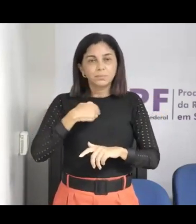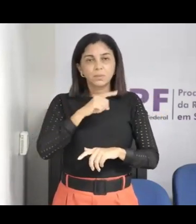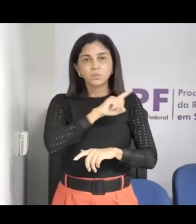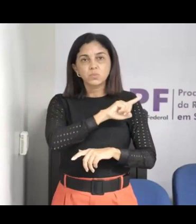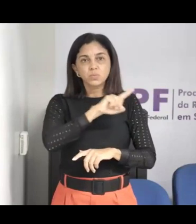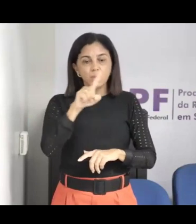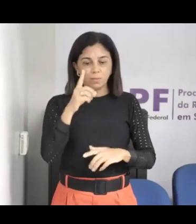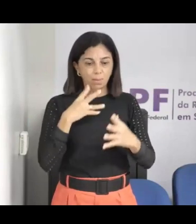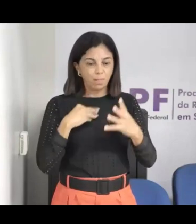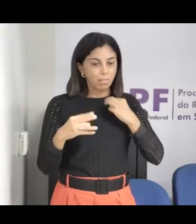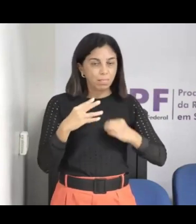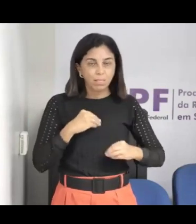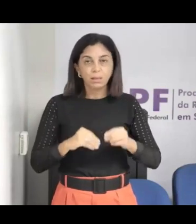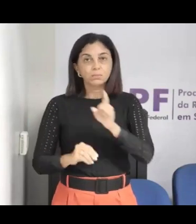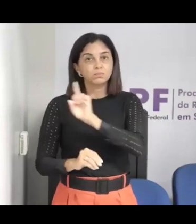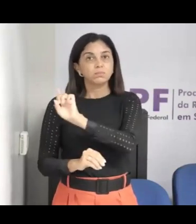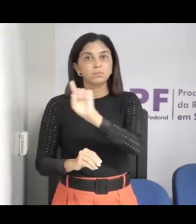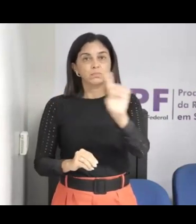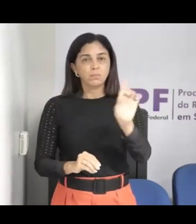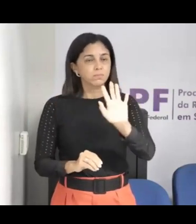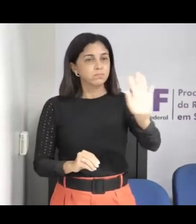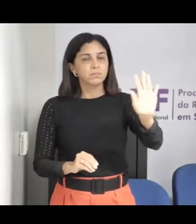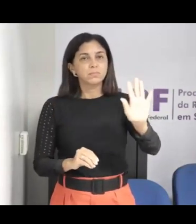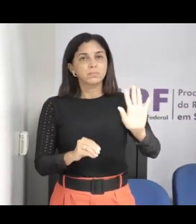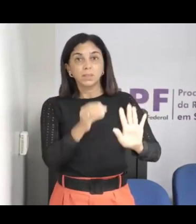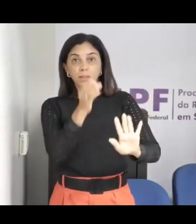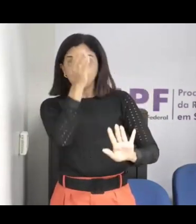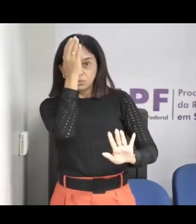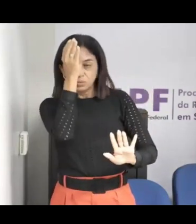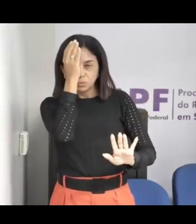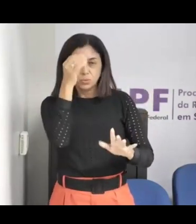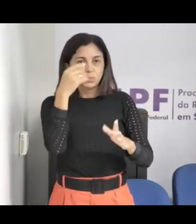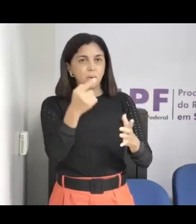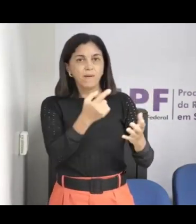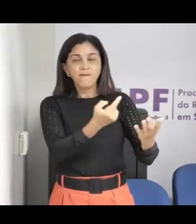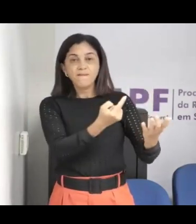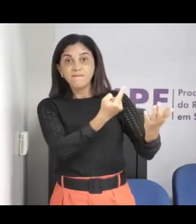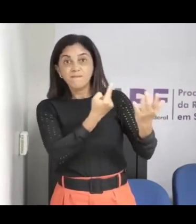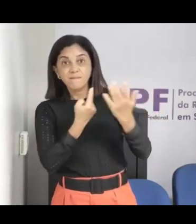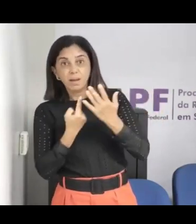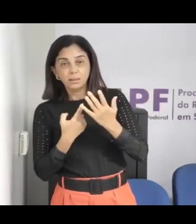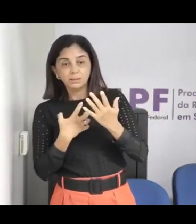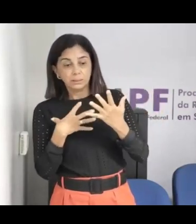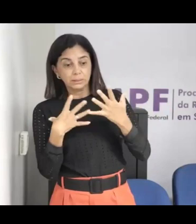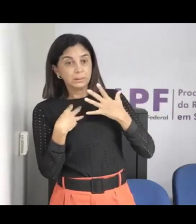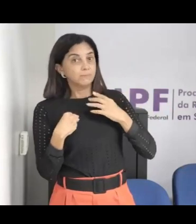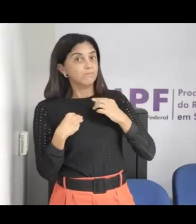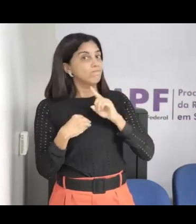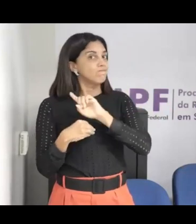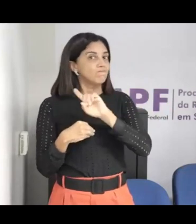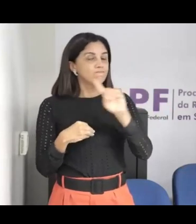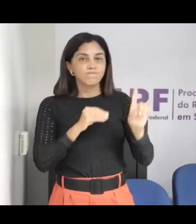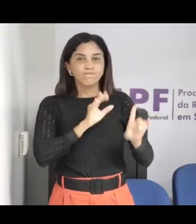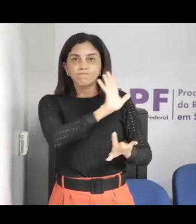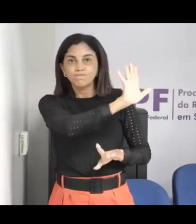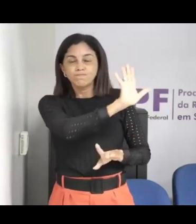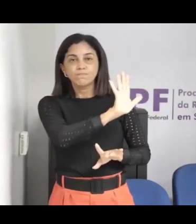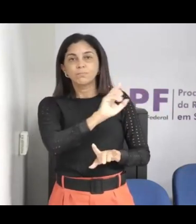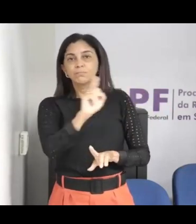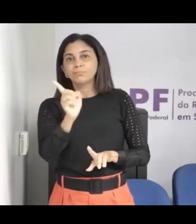quando um tio vem e dá um abraço, põe a mão num lugar que não era para colocar, aborda a criança num momento estranho e vem